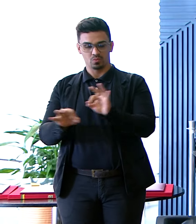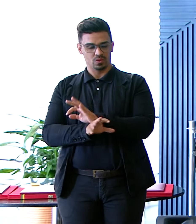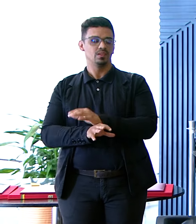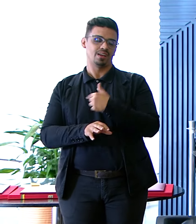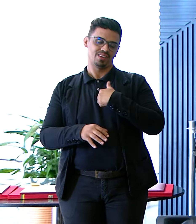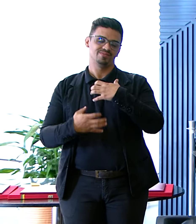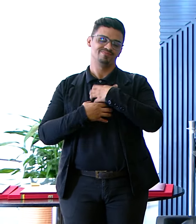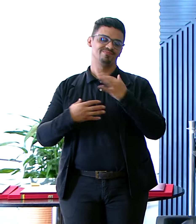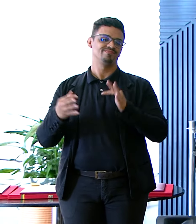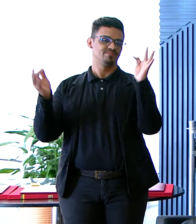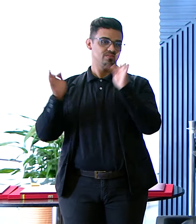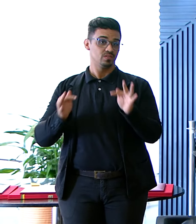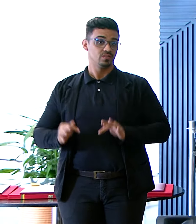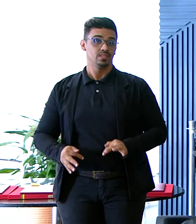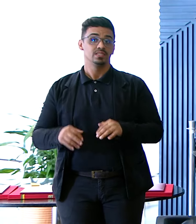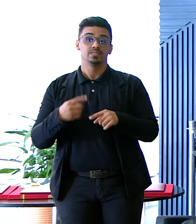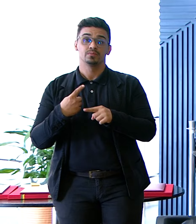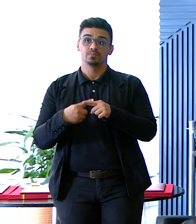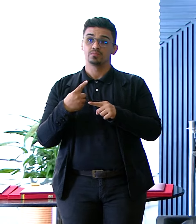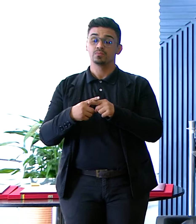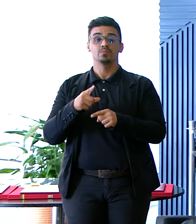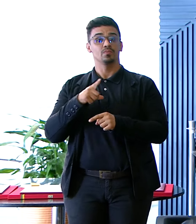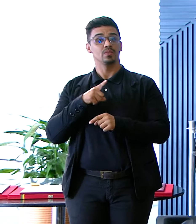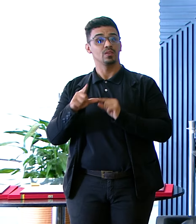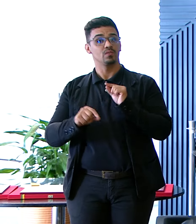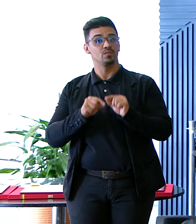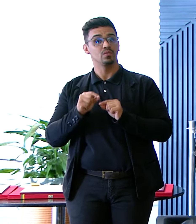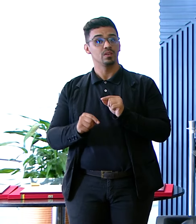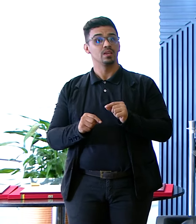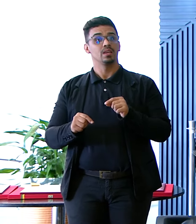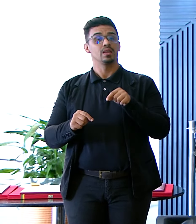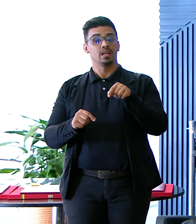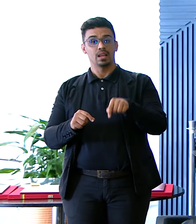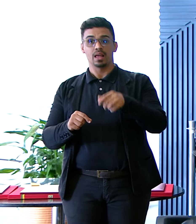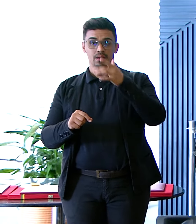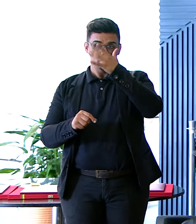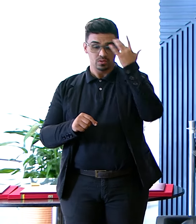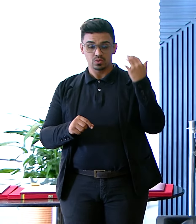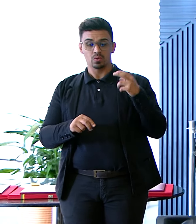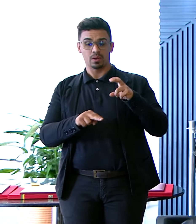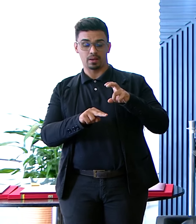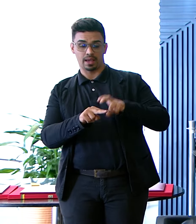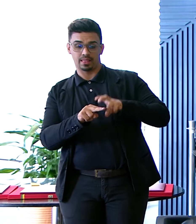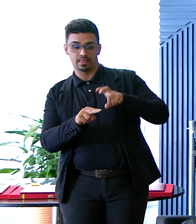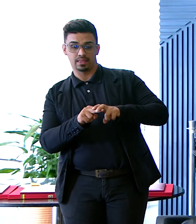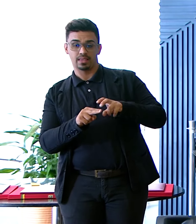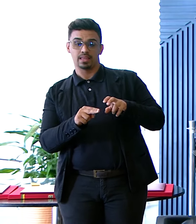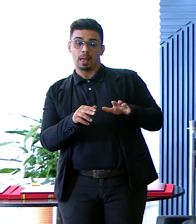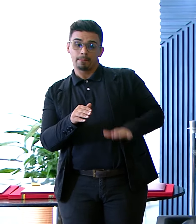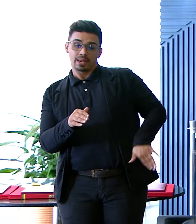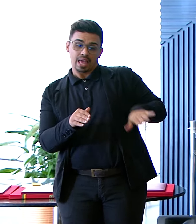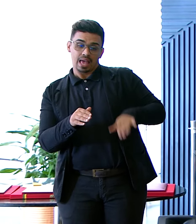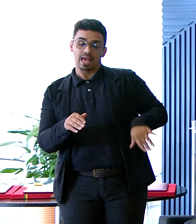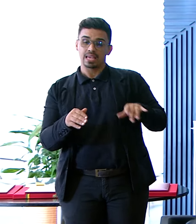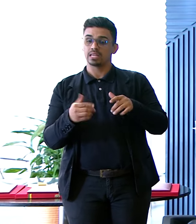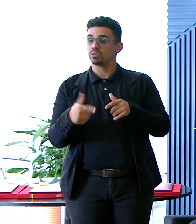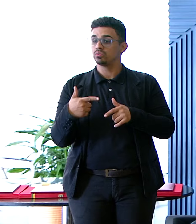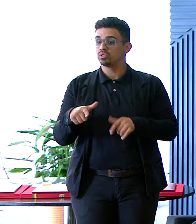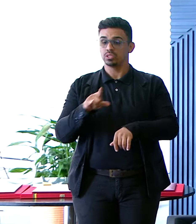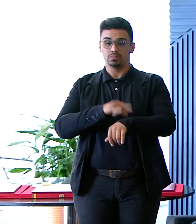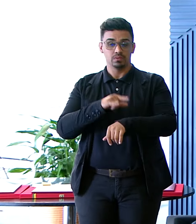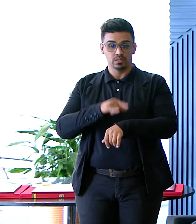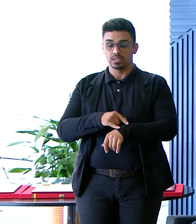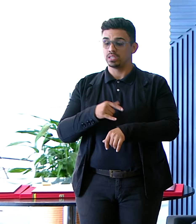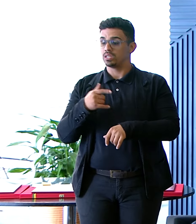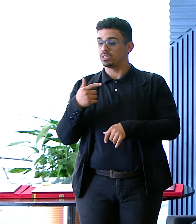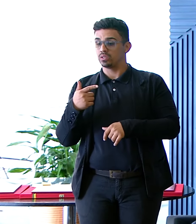enfermarias De seis leitos Com o acompanhante Dormindo em cadeira de praia Para todas Sem banheiro Em nenhuma enfermaria Para